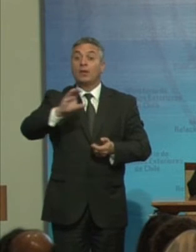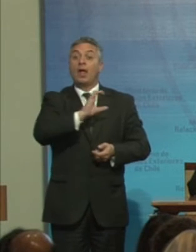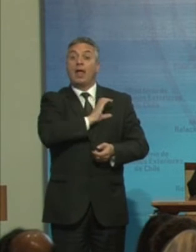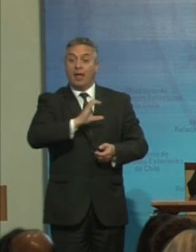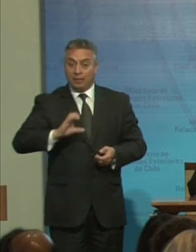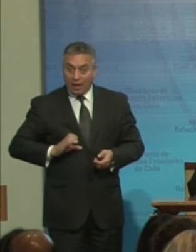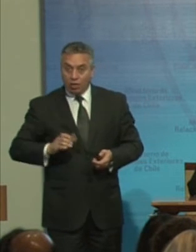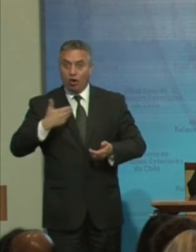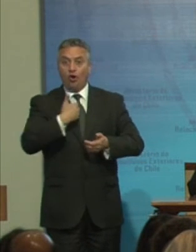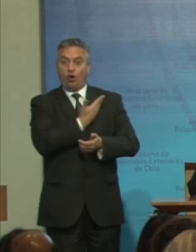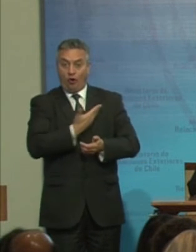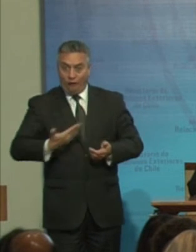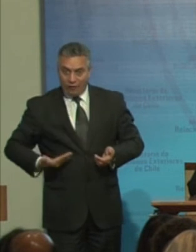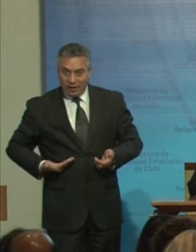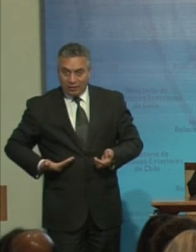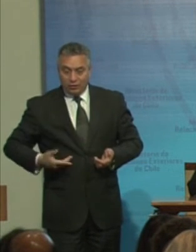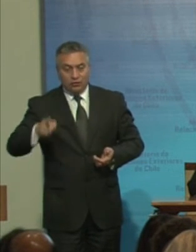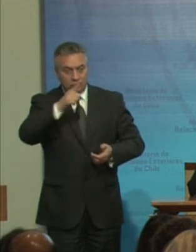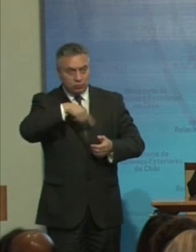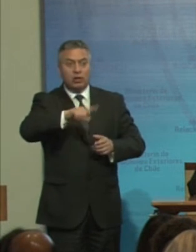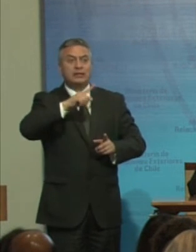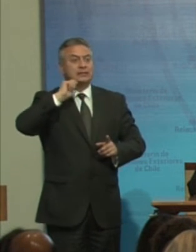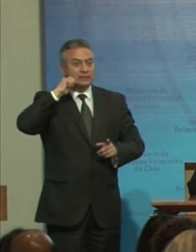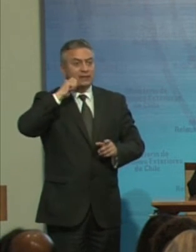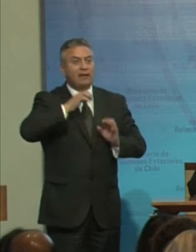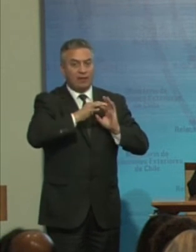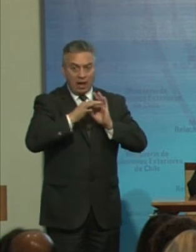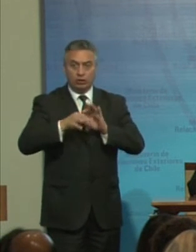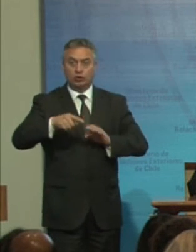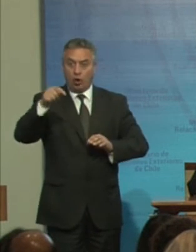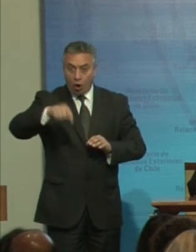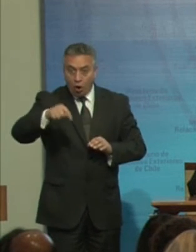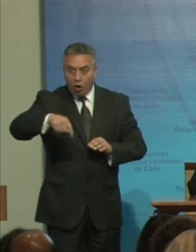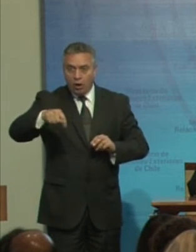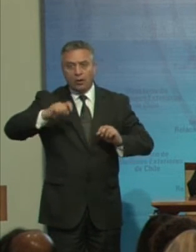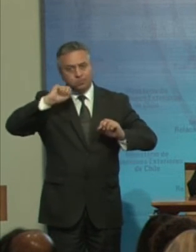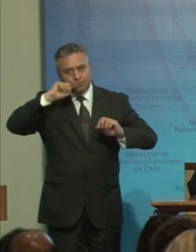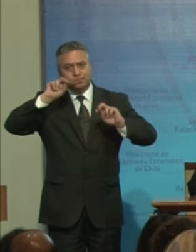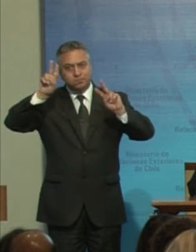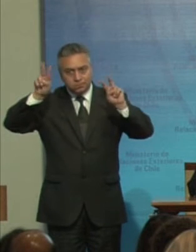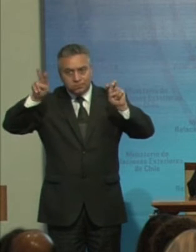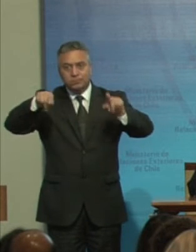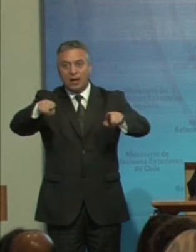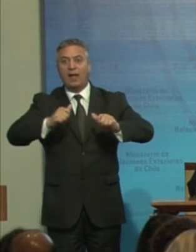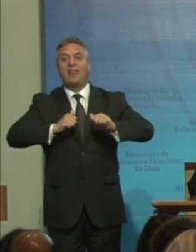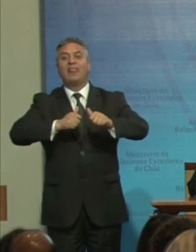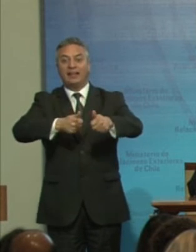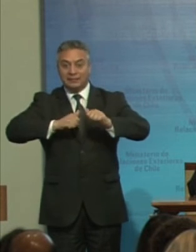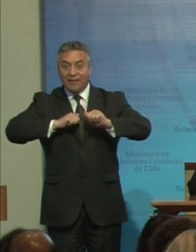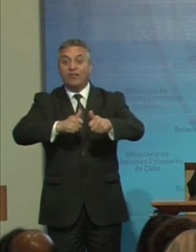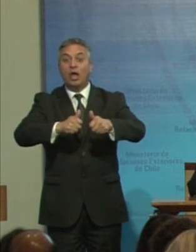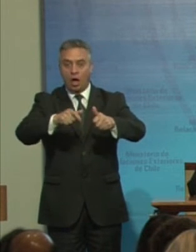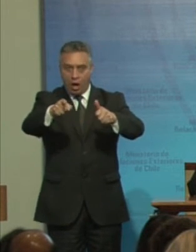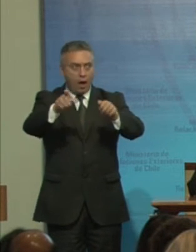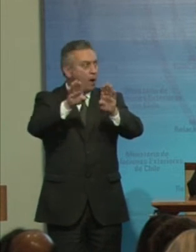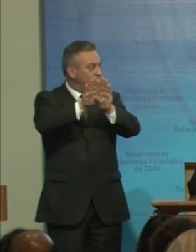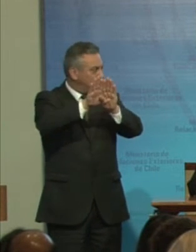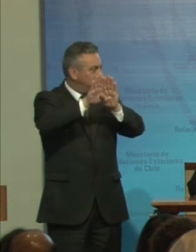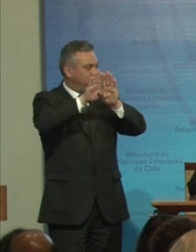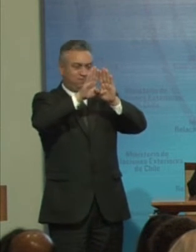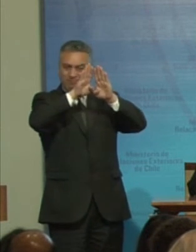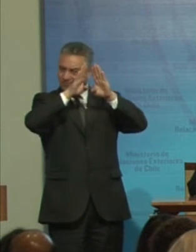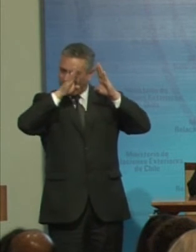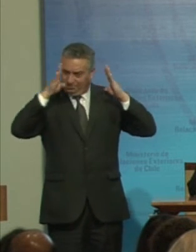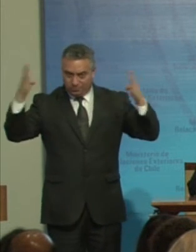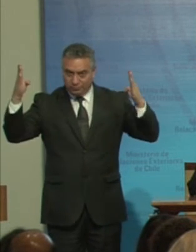gobiernos De gran significación Hoy día Como desafío Abrir De par en par Las puertas De